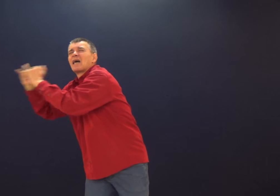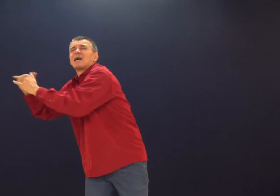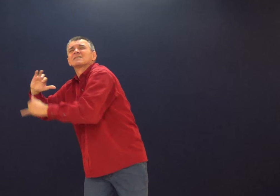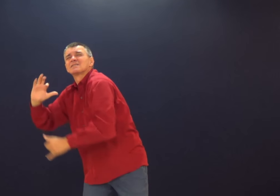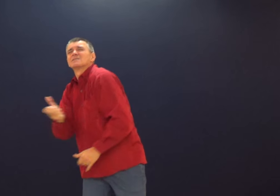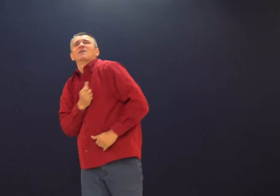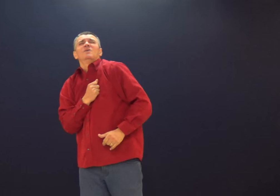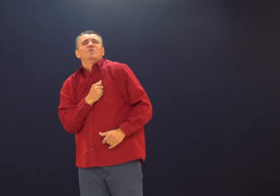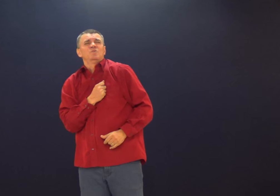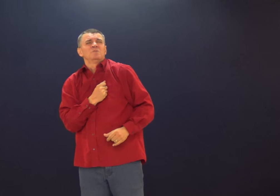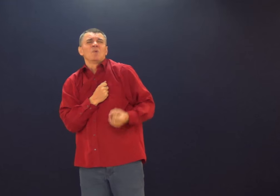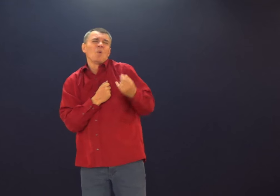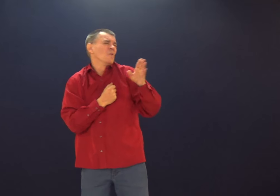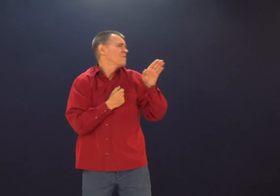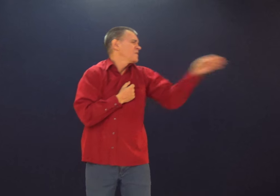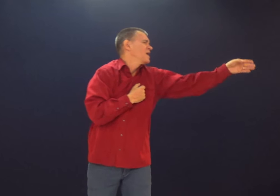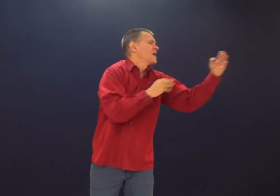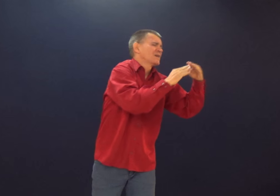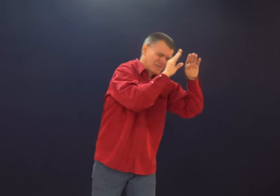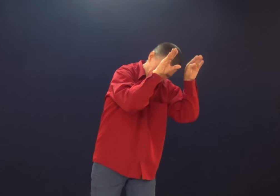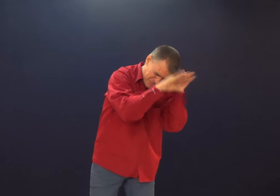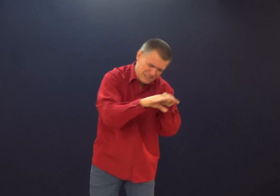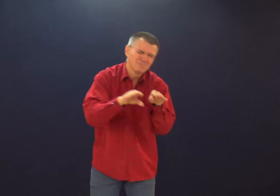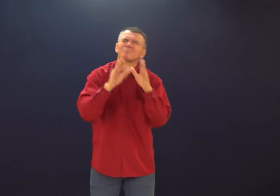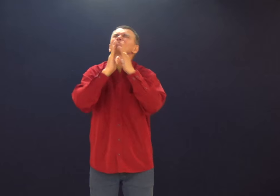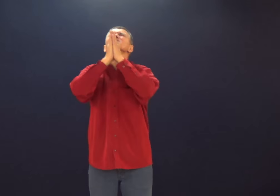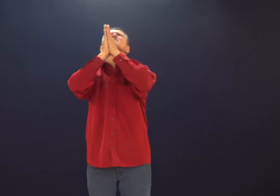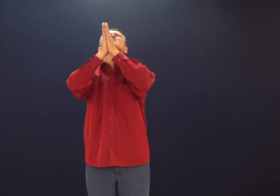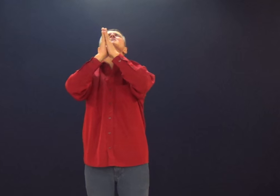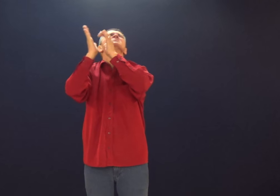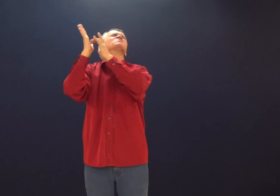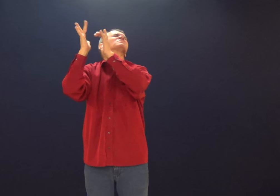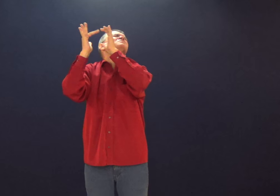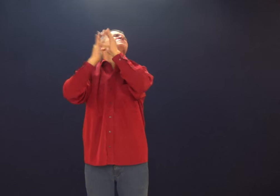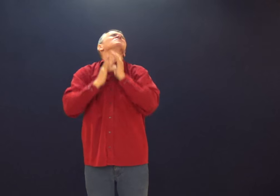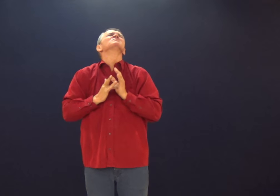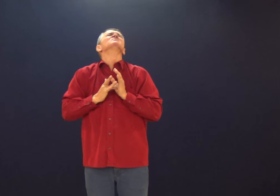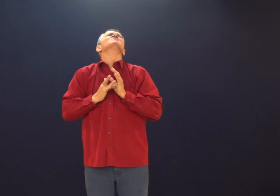Que essas pessoas vão ser missionárias em suas próprias casas, Deus. Por favor, Jesus.